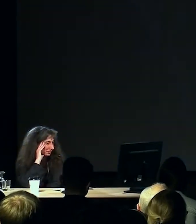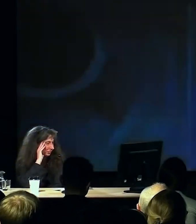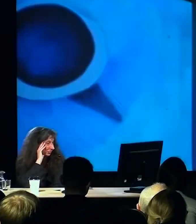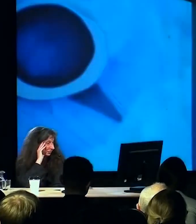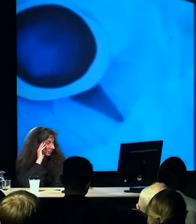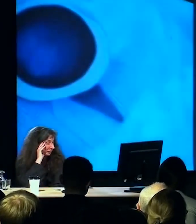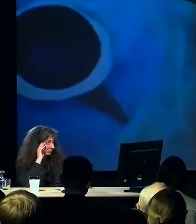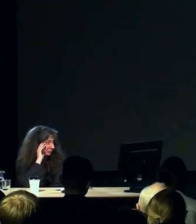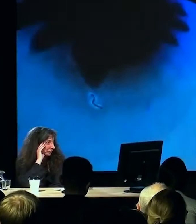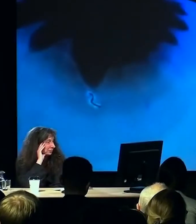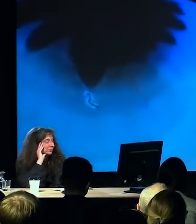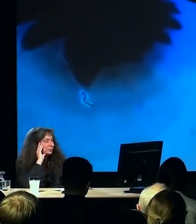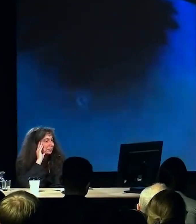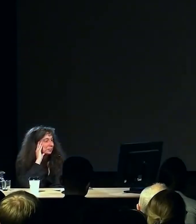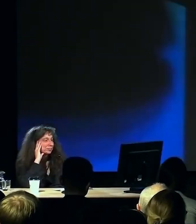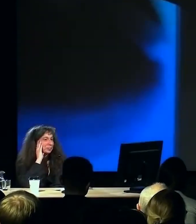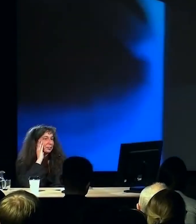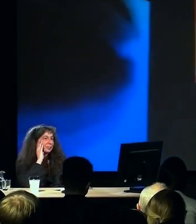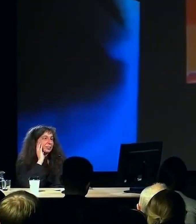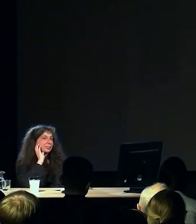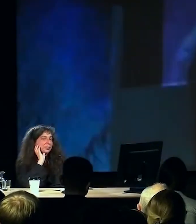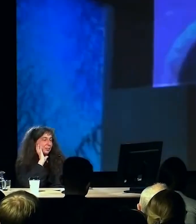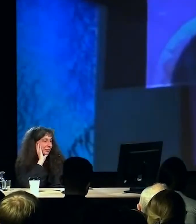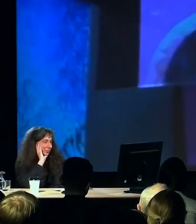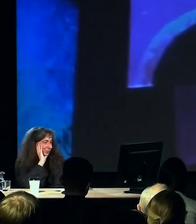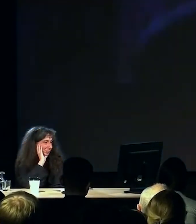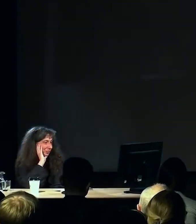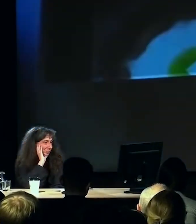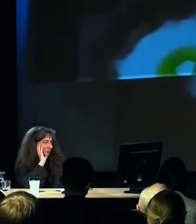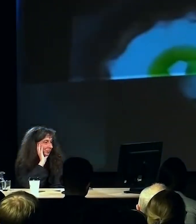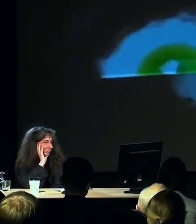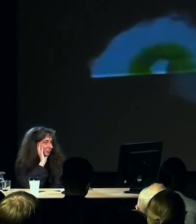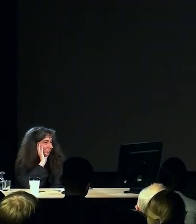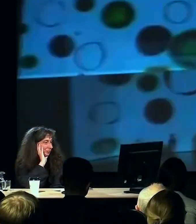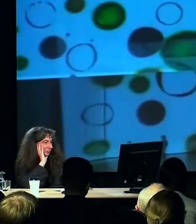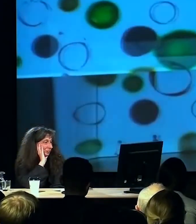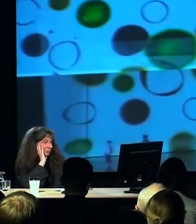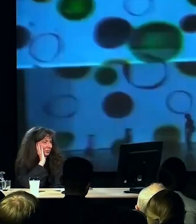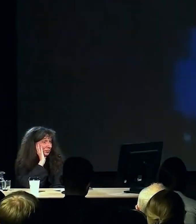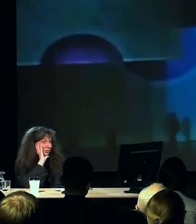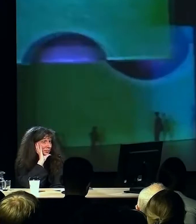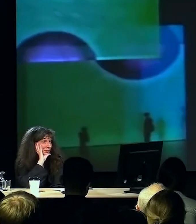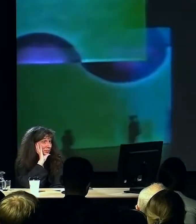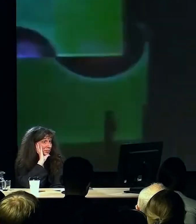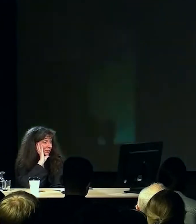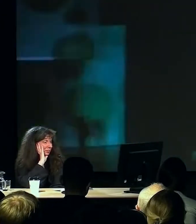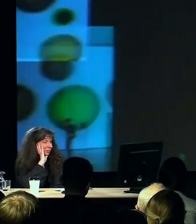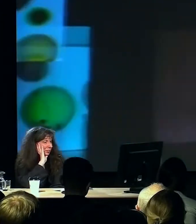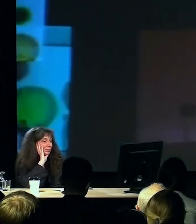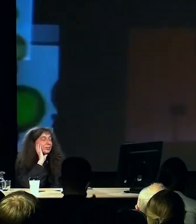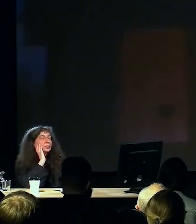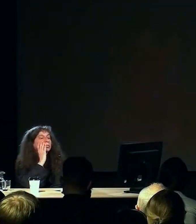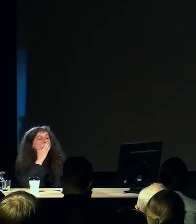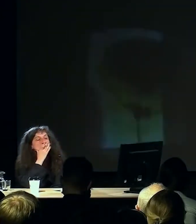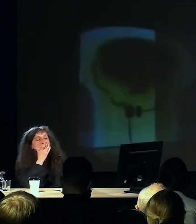Разные фигуры ярких кислотных цветов сменяют друг друга с периодичностью раз в одну-две секунды. Создаётся